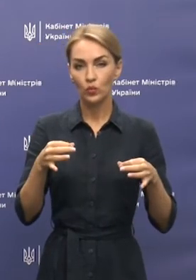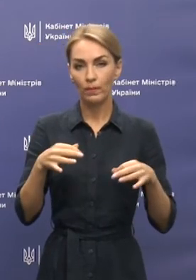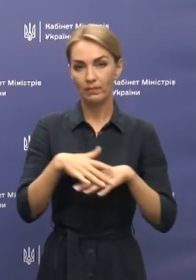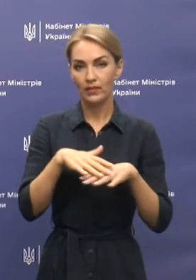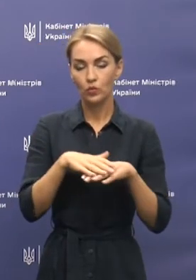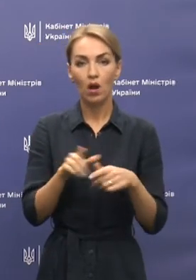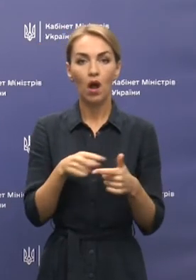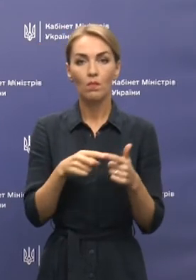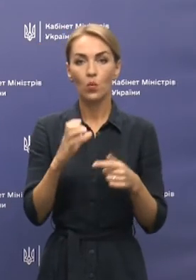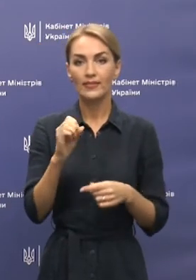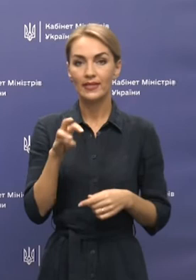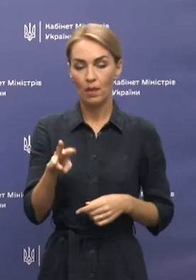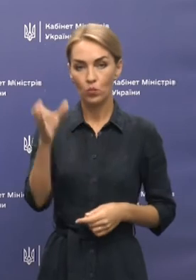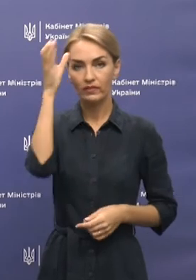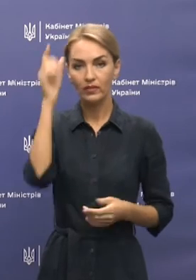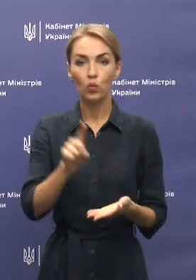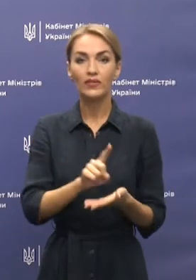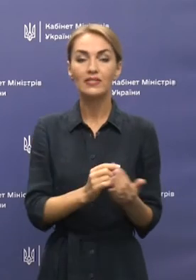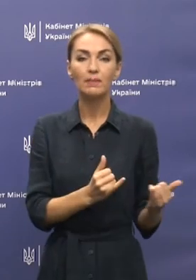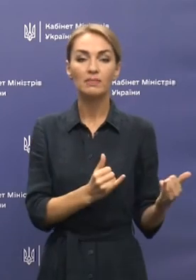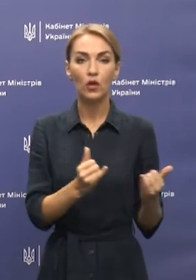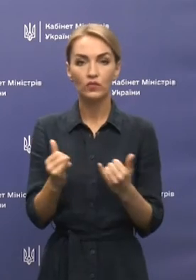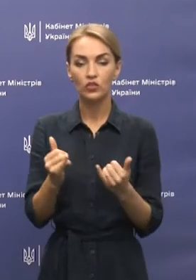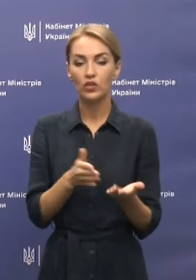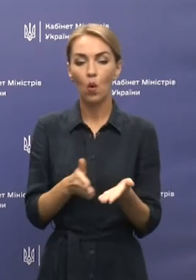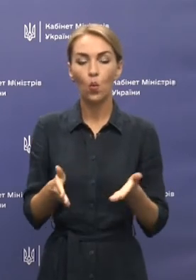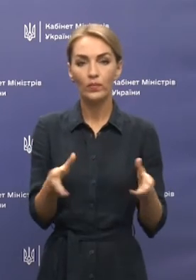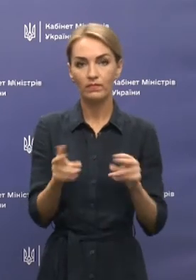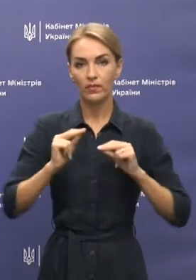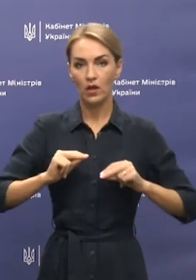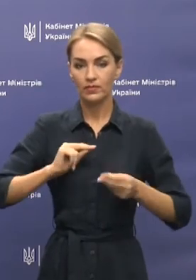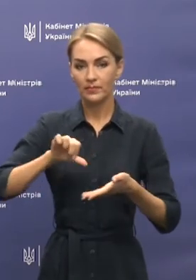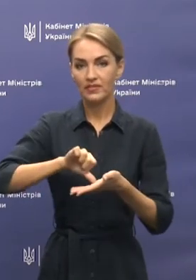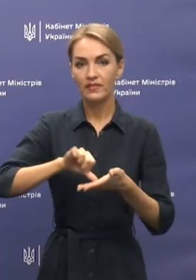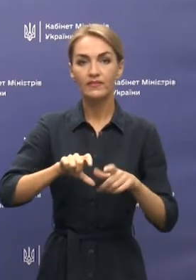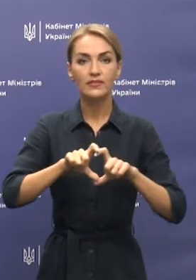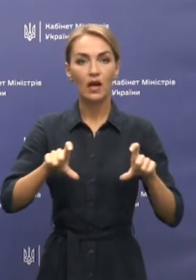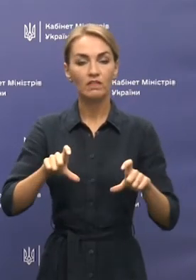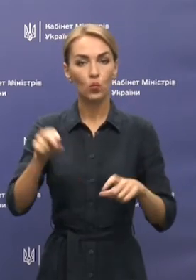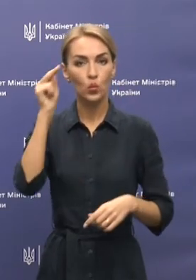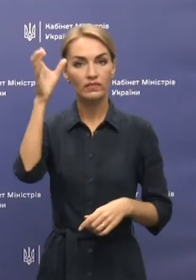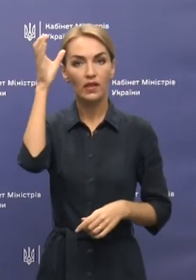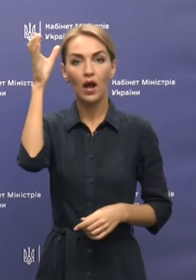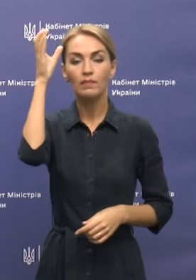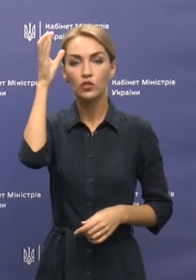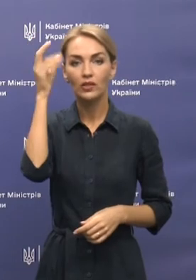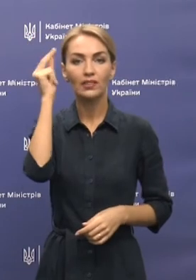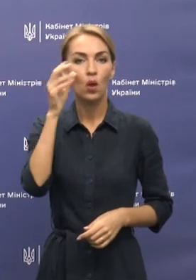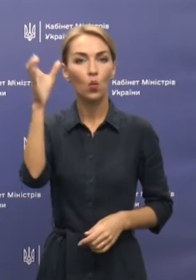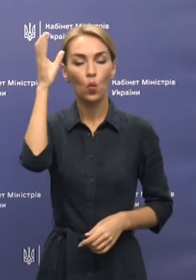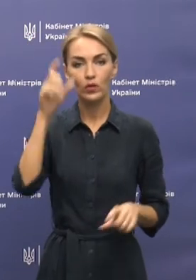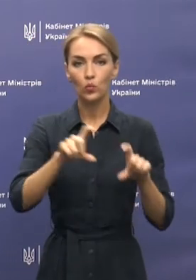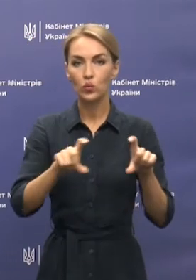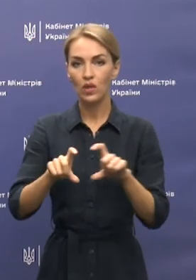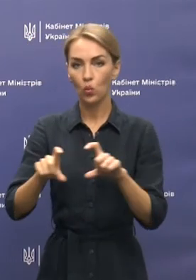повинен забезпечуватись шляхом співпраці представників закладів освіти, академічних наукових установ,